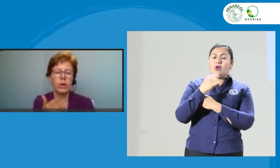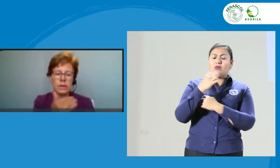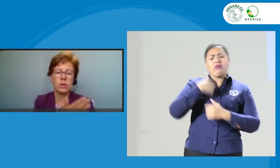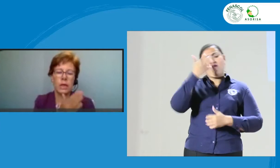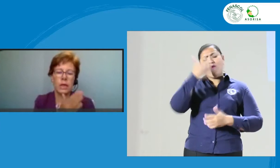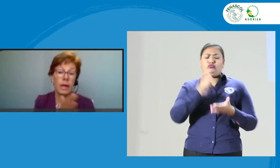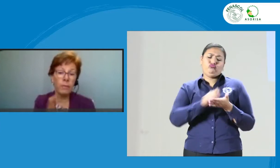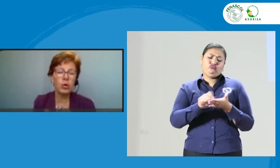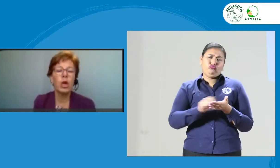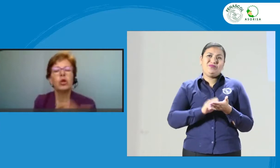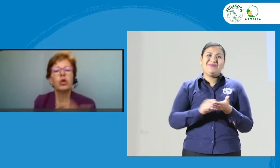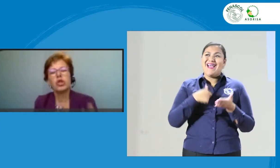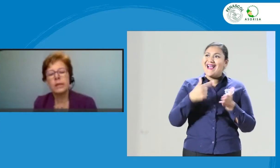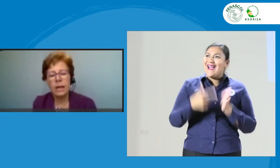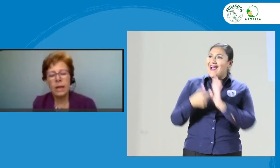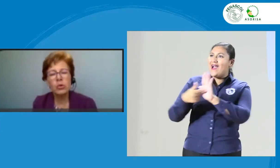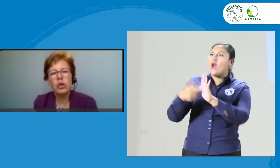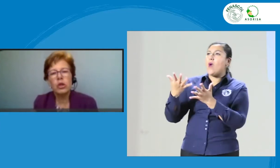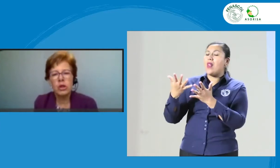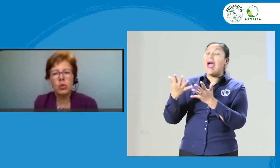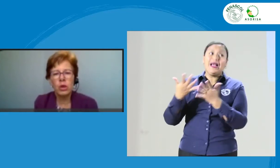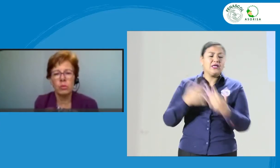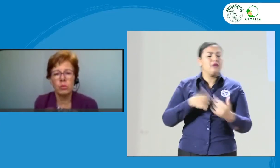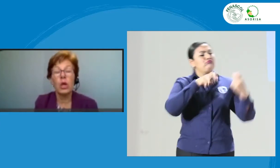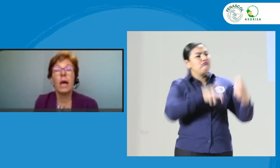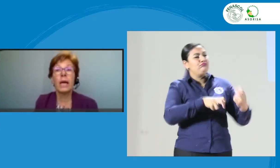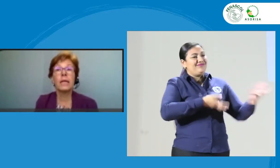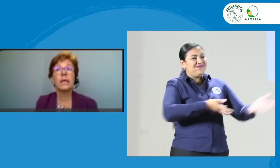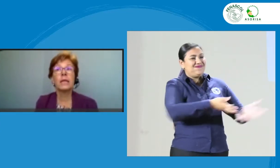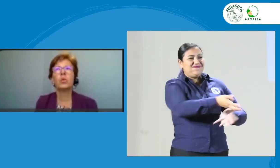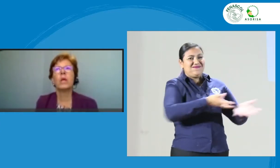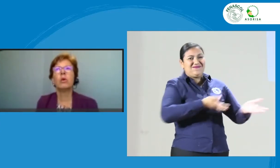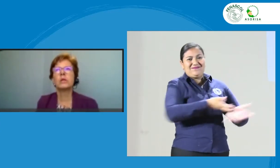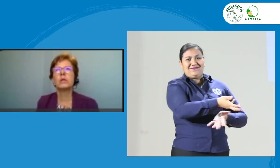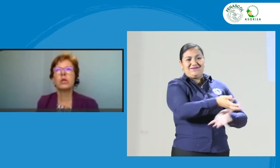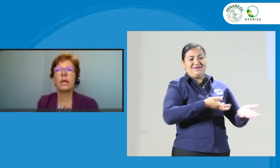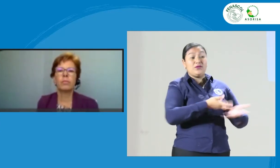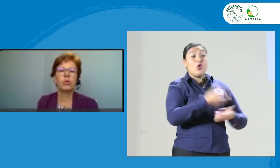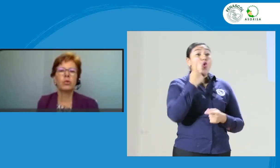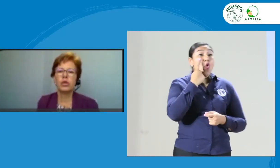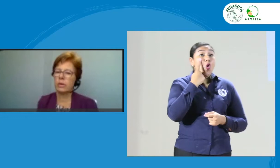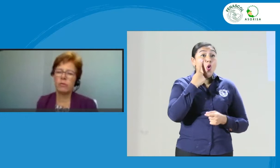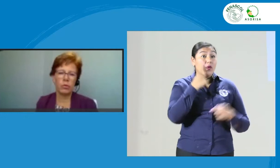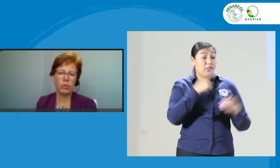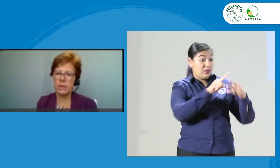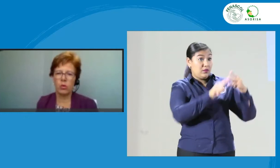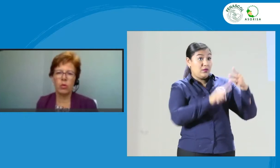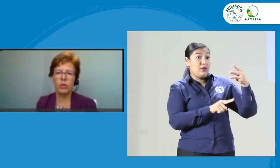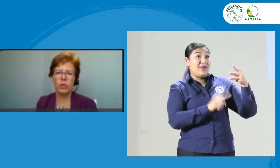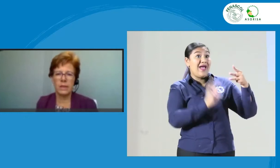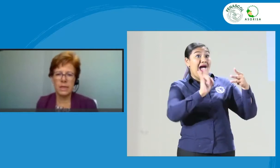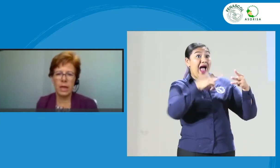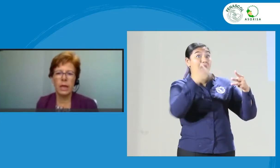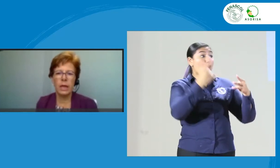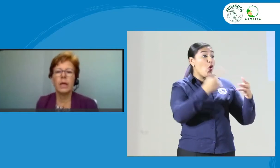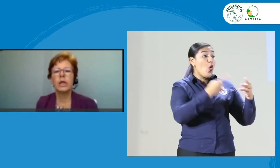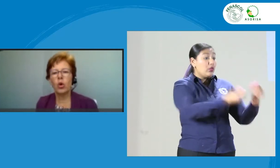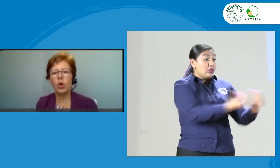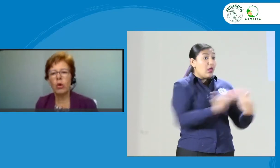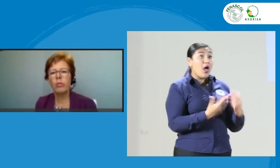esos ejemplos, nos sentamos y los discutimos. Hay que tener cuidado que esos ejemplos no lleven información confidencial, ni nombres